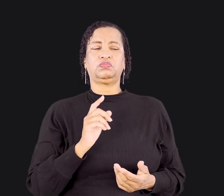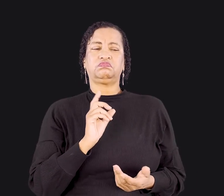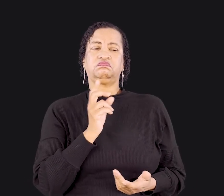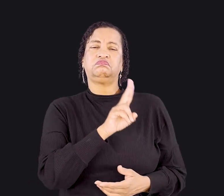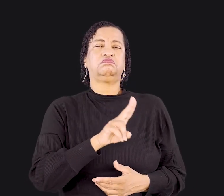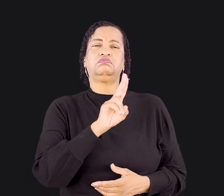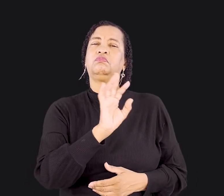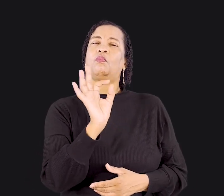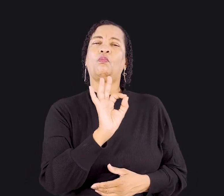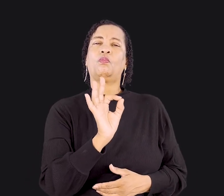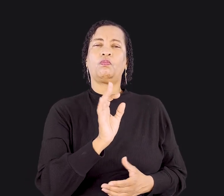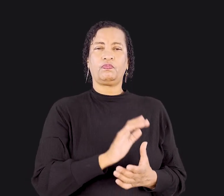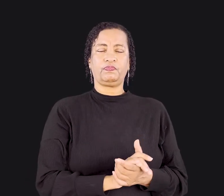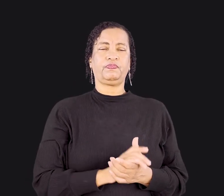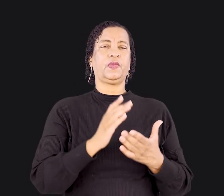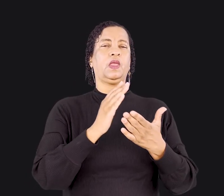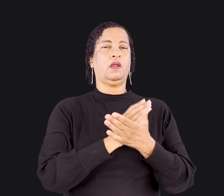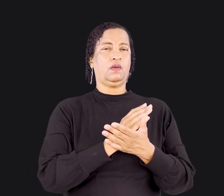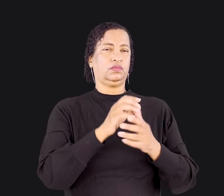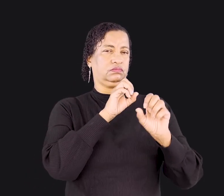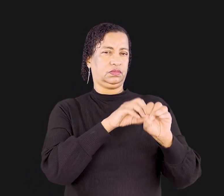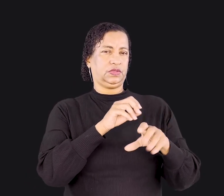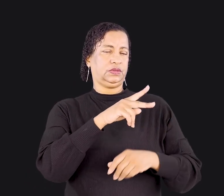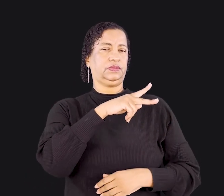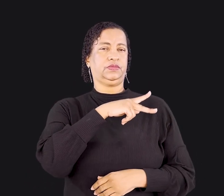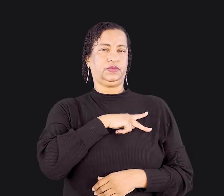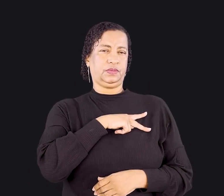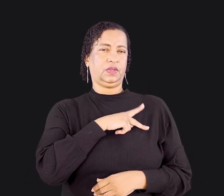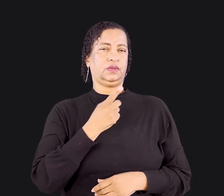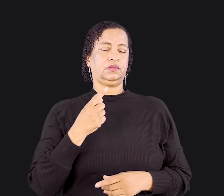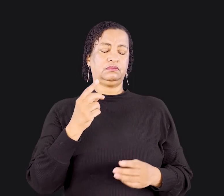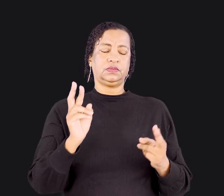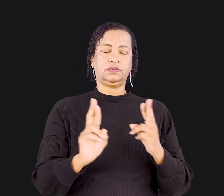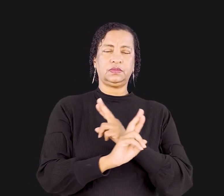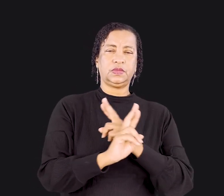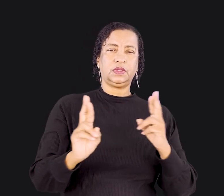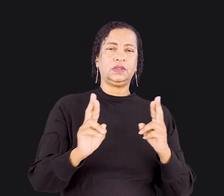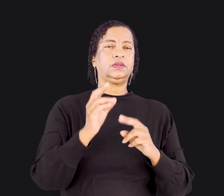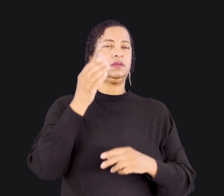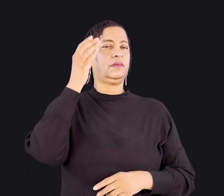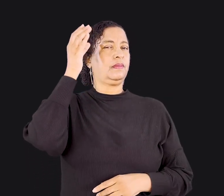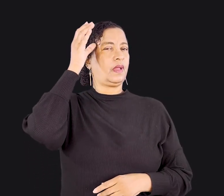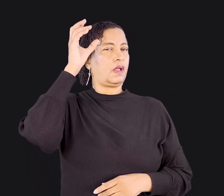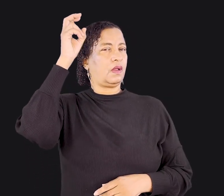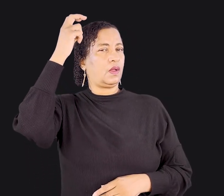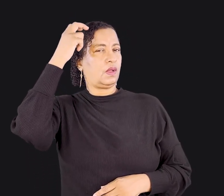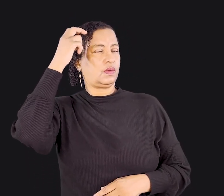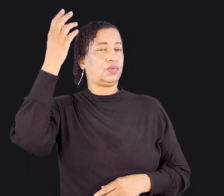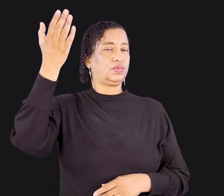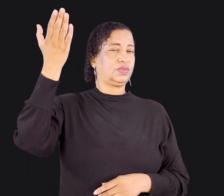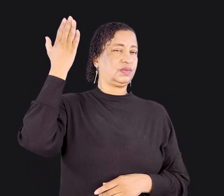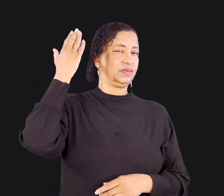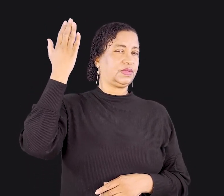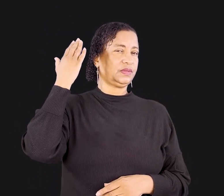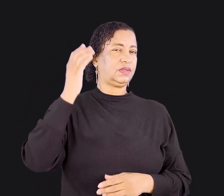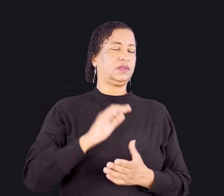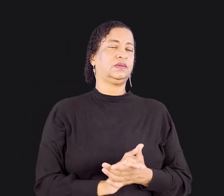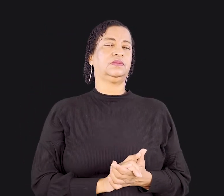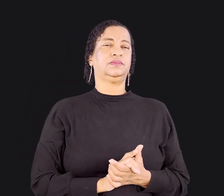para você. Alguns dos ensinamentos de Paulo estão relacionados à cultura daquela época, o que não quer